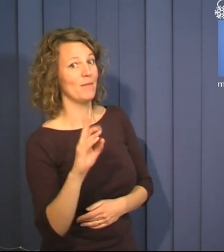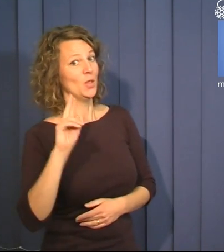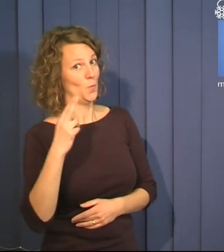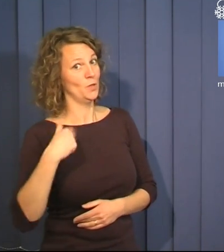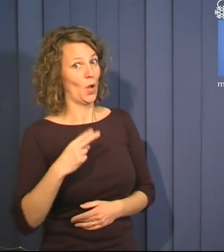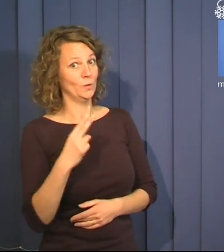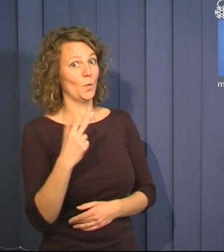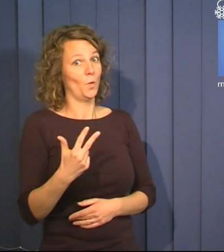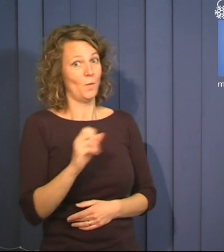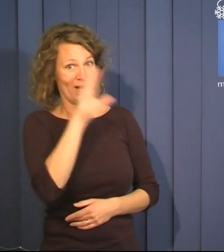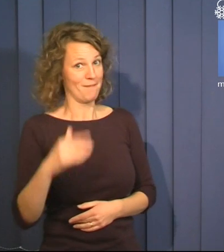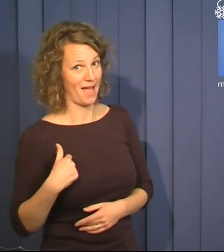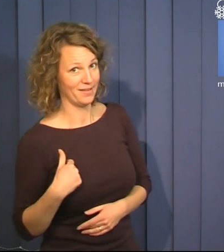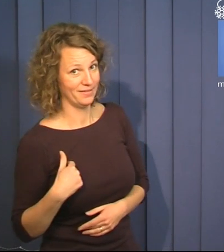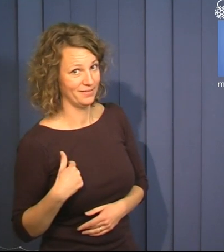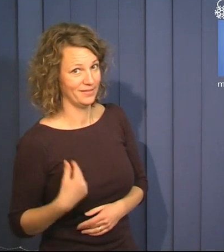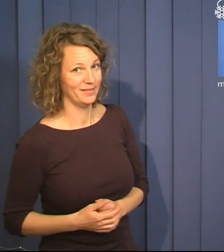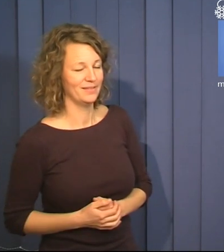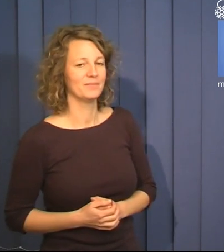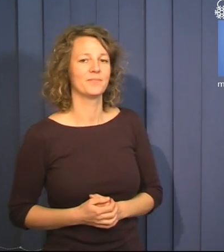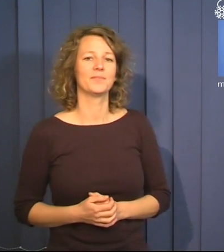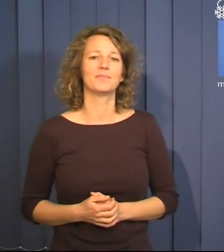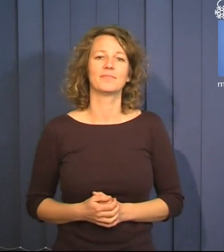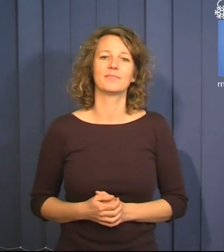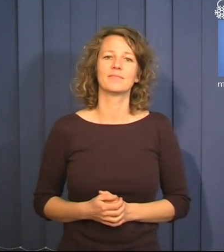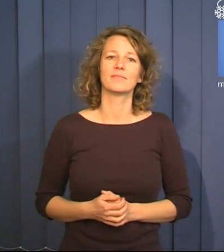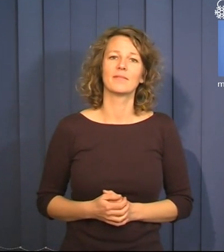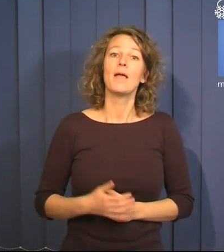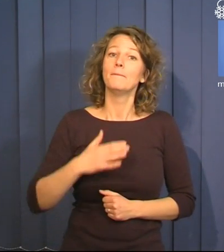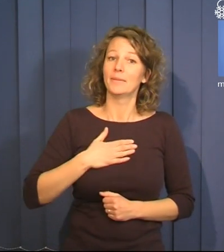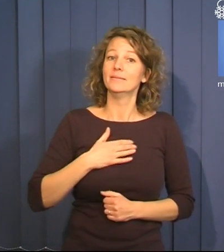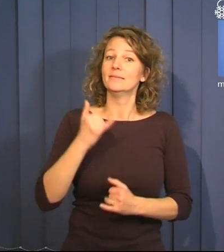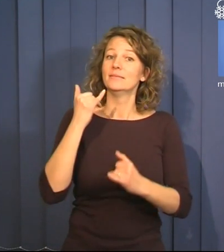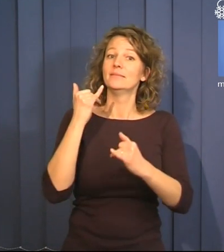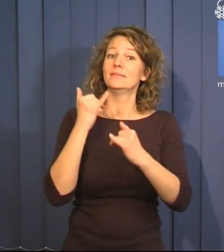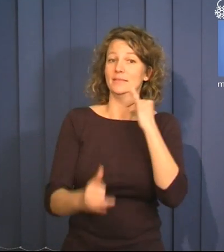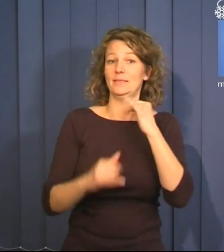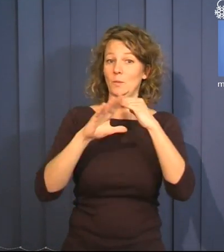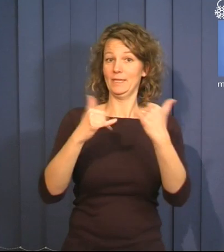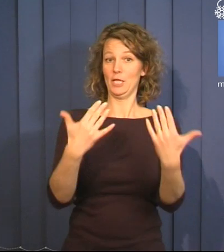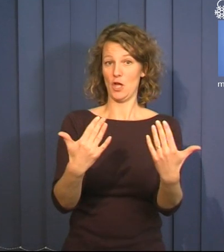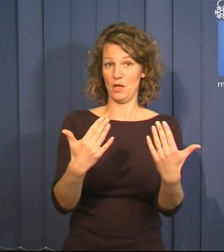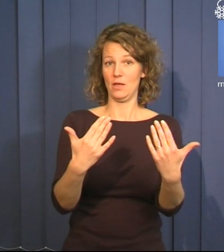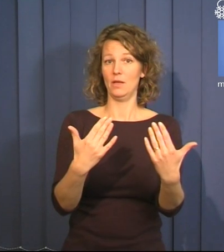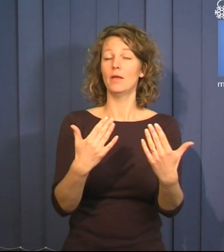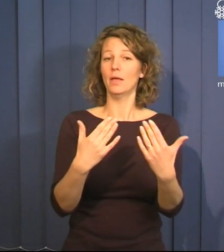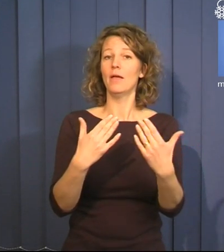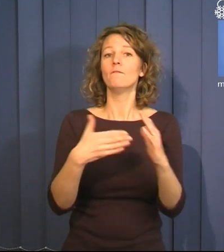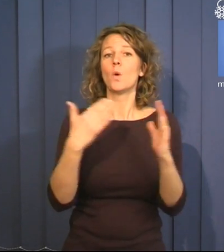Men den här gången är jag 28 år. Den sista sången jag tänkte spela för er är en sång från min första